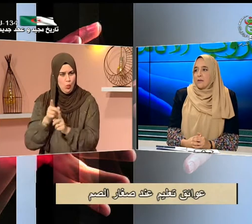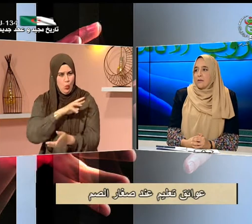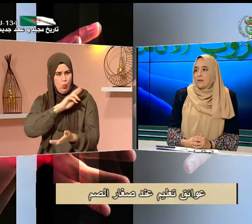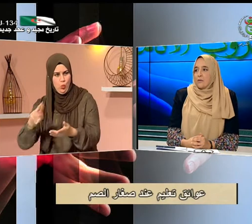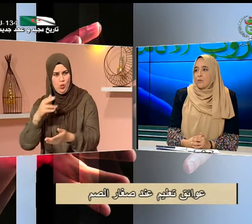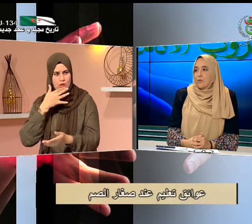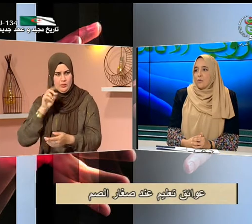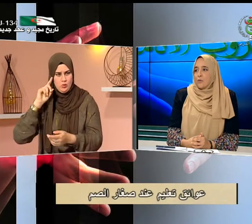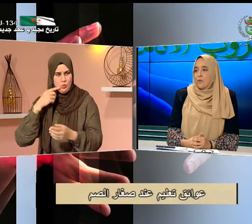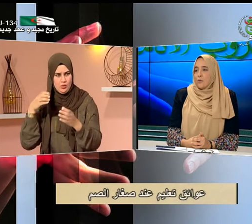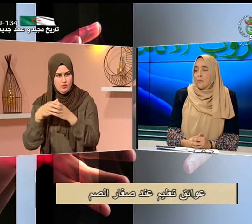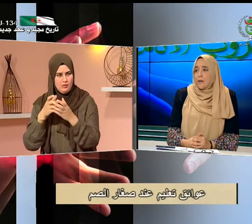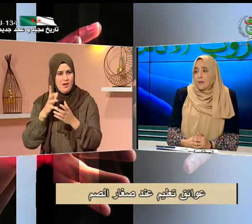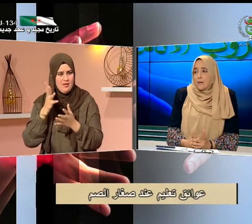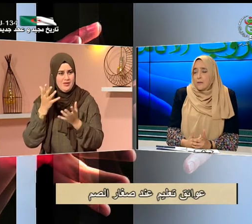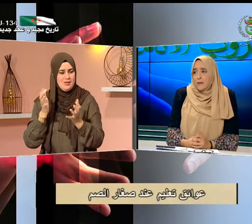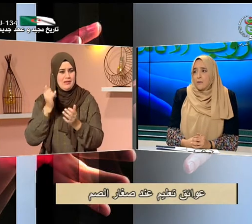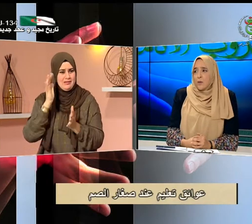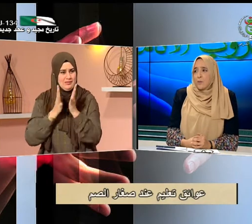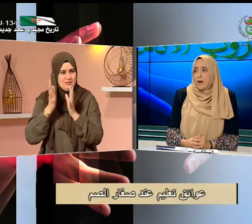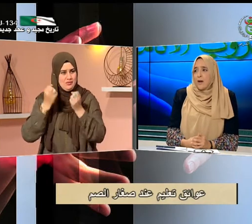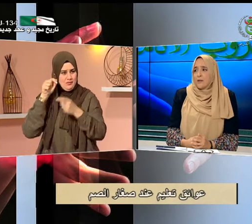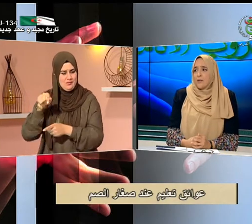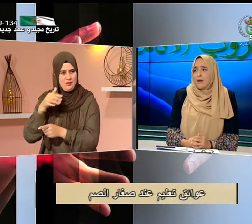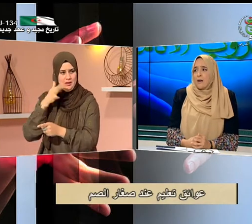ولما يعني نتواصل معها أظن أنها